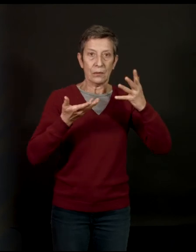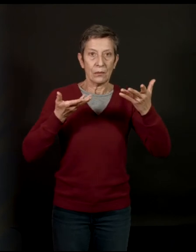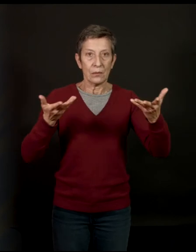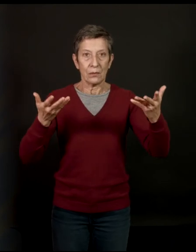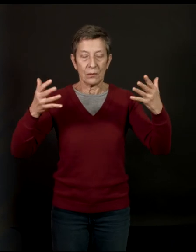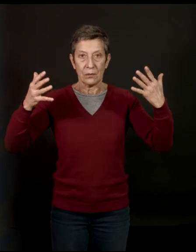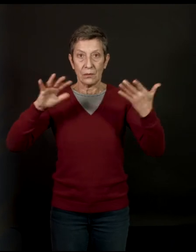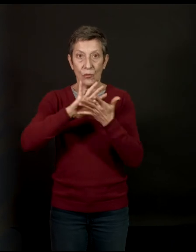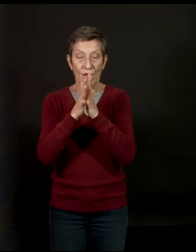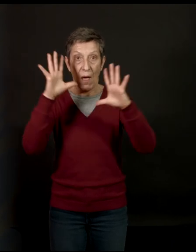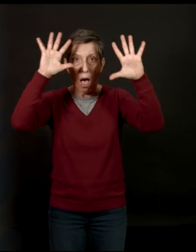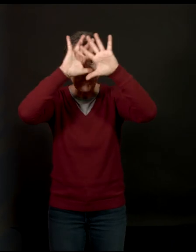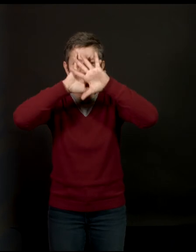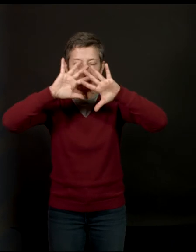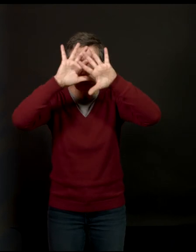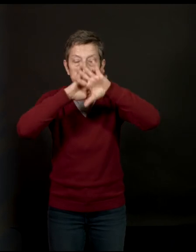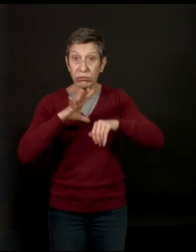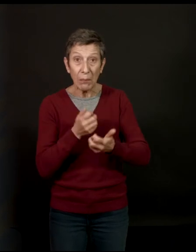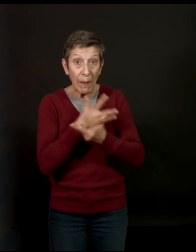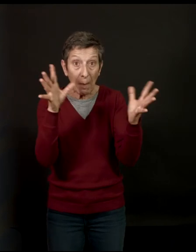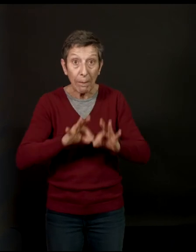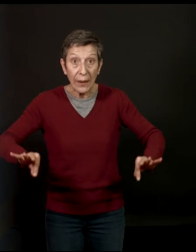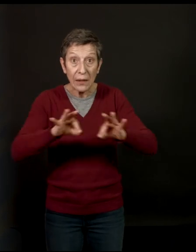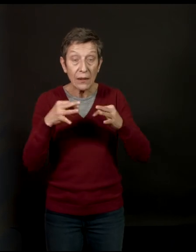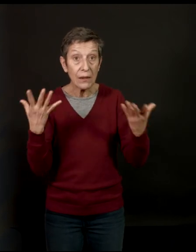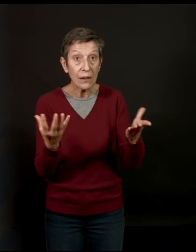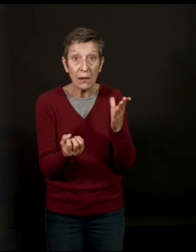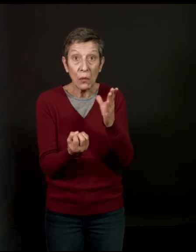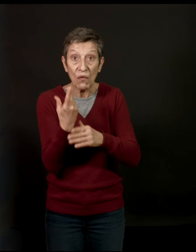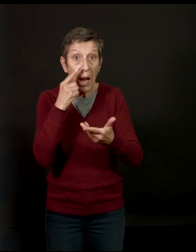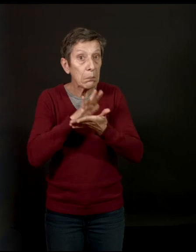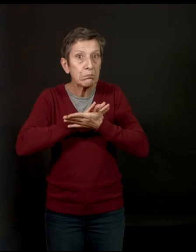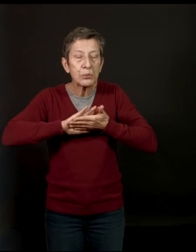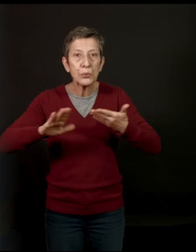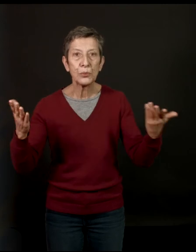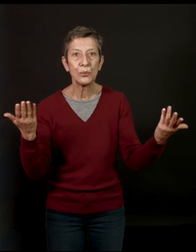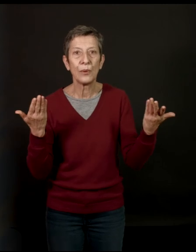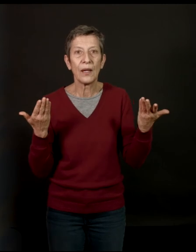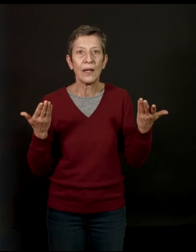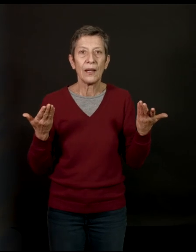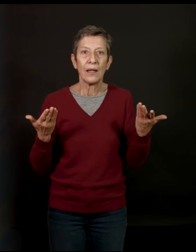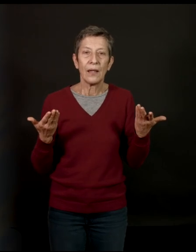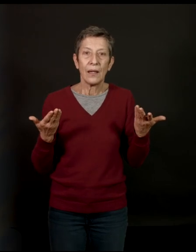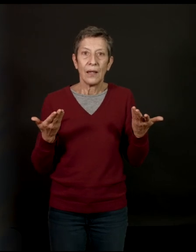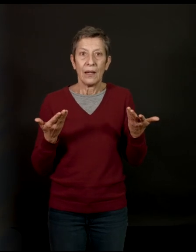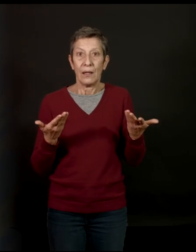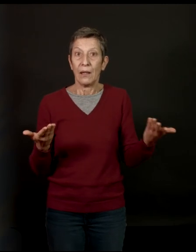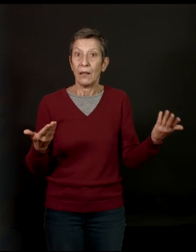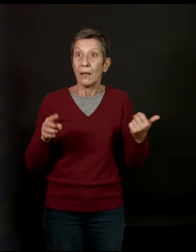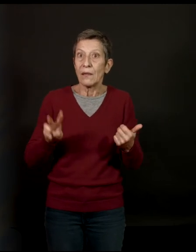obscur, en fait. Il y a tout un tas de pays dont on n'a presque plus de nouvelles. Alors là, c'est